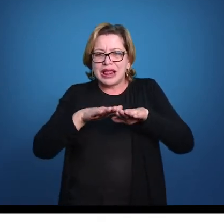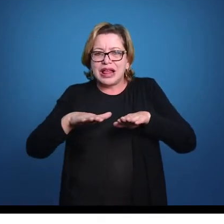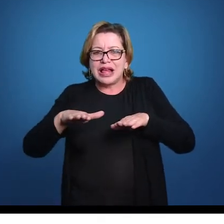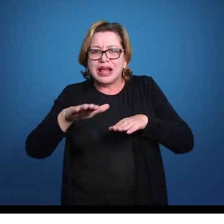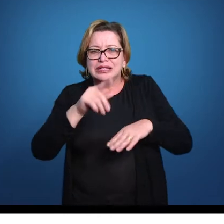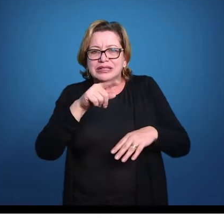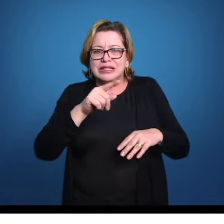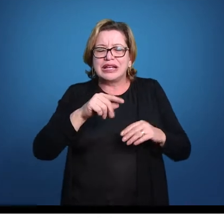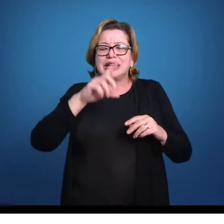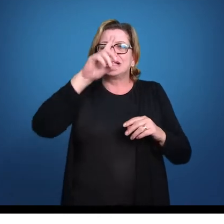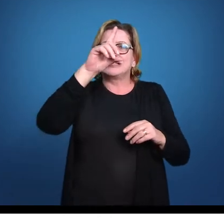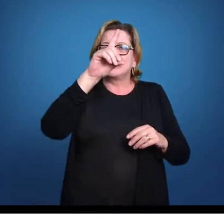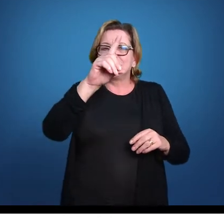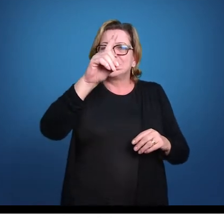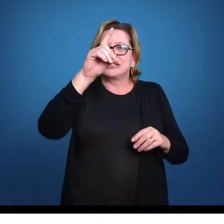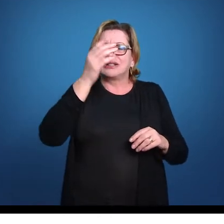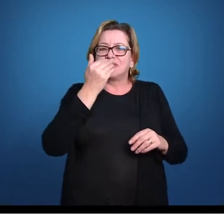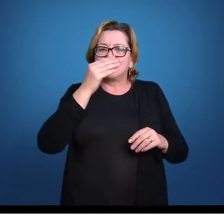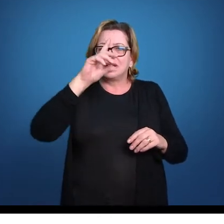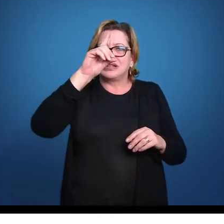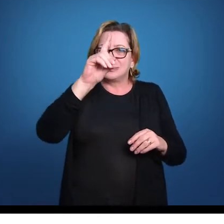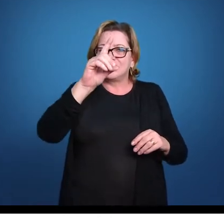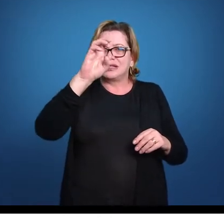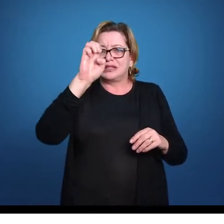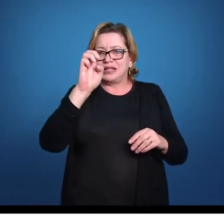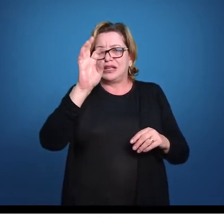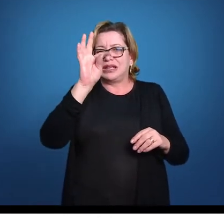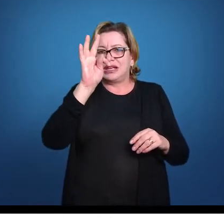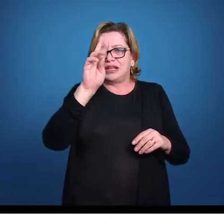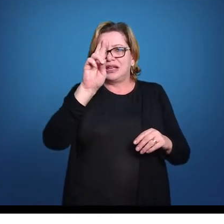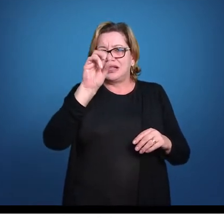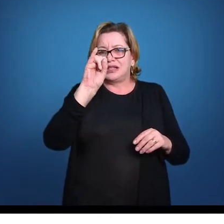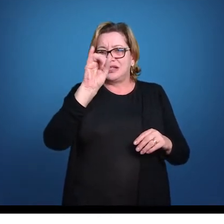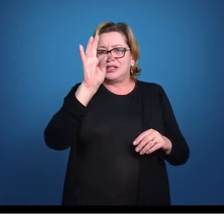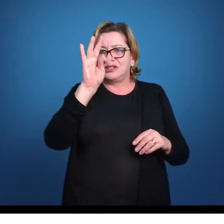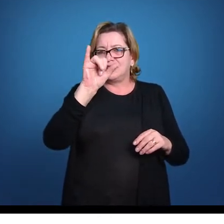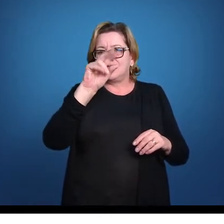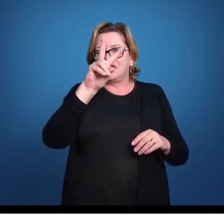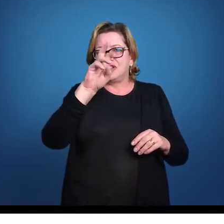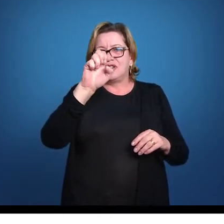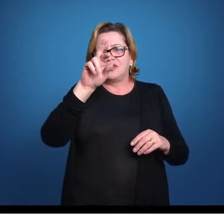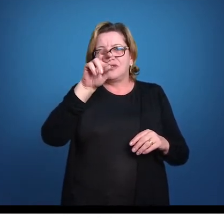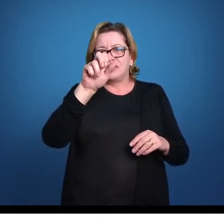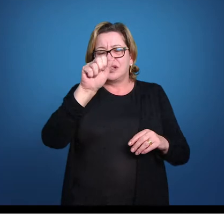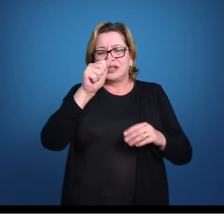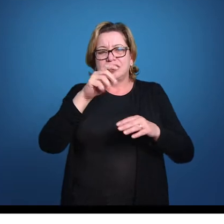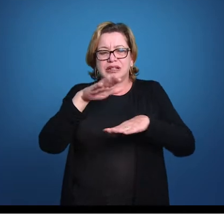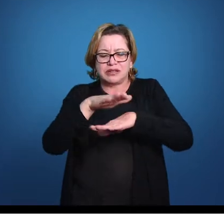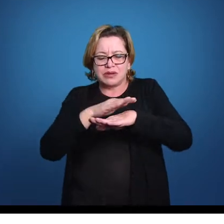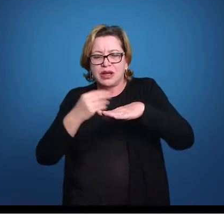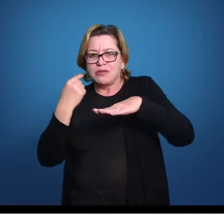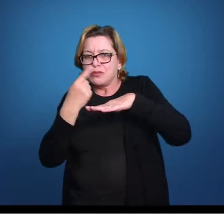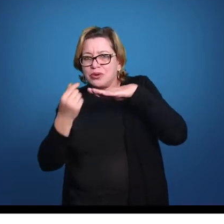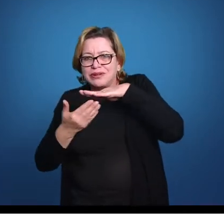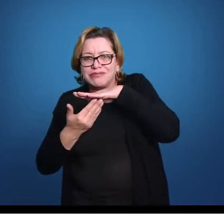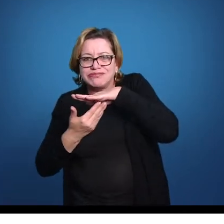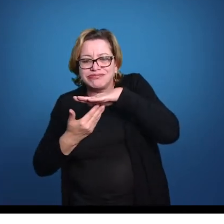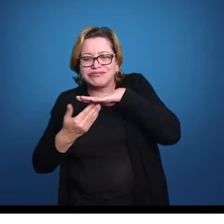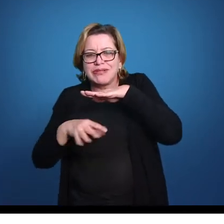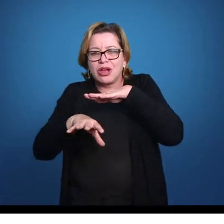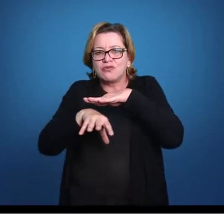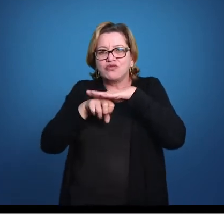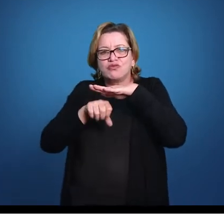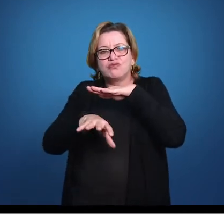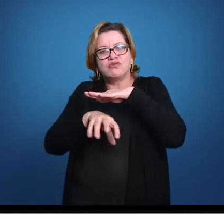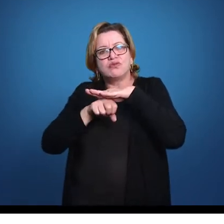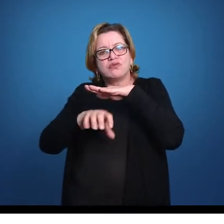geral são detritívoras. Elas têm a boca voltada para o fundo, elas vivem em contato com a areia, Com o lodo. Elas se alimentam de detrito